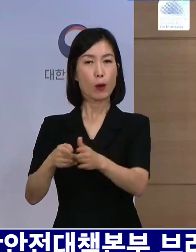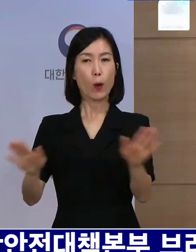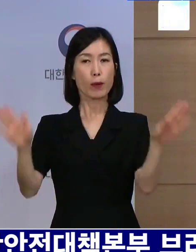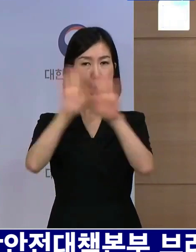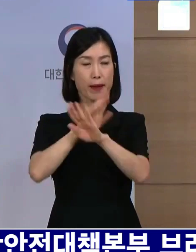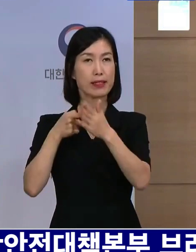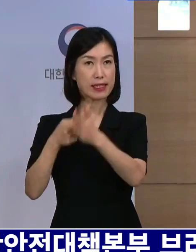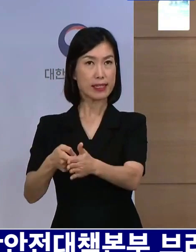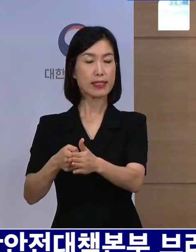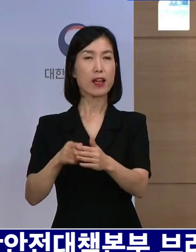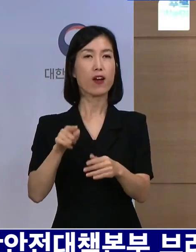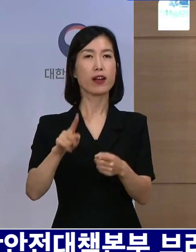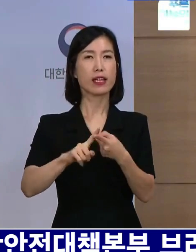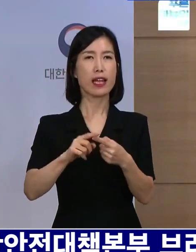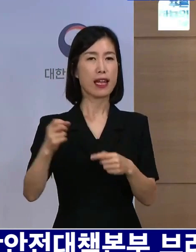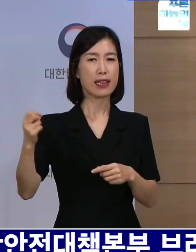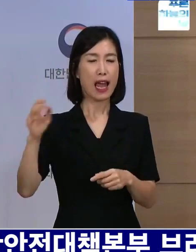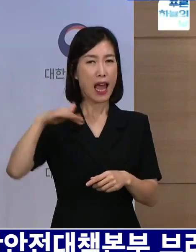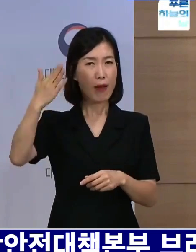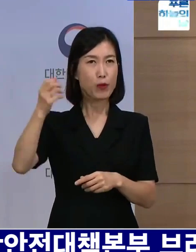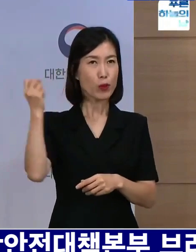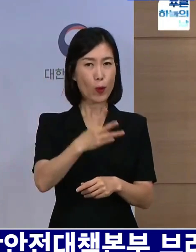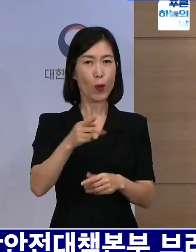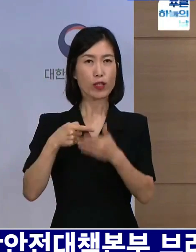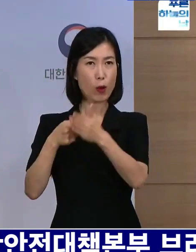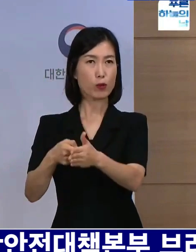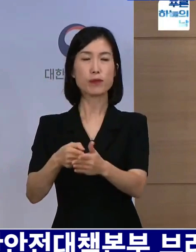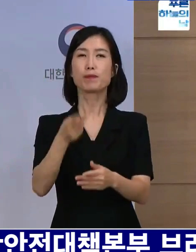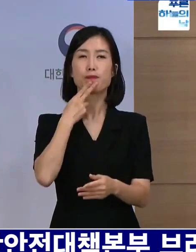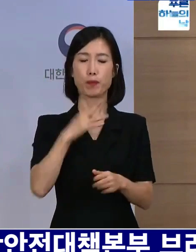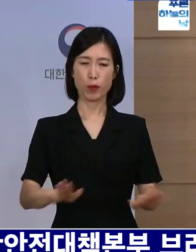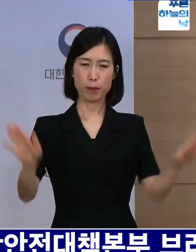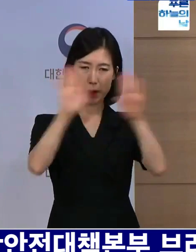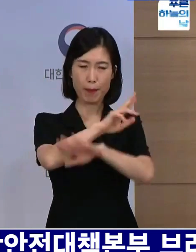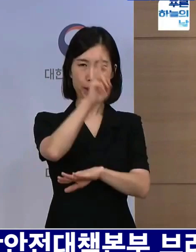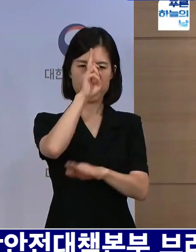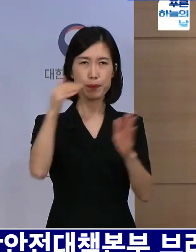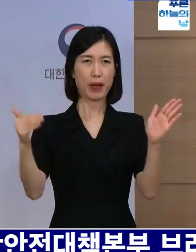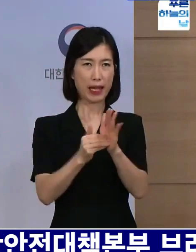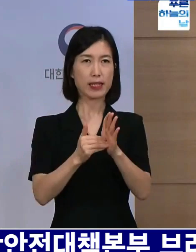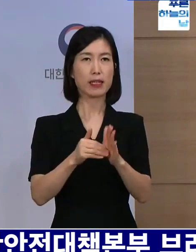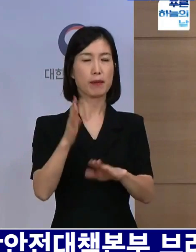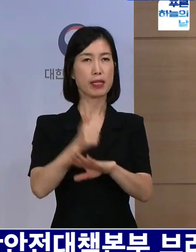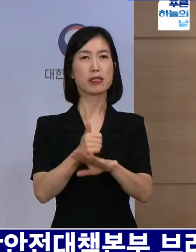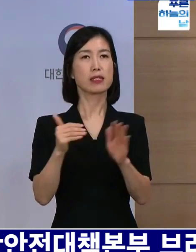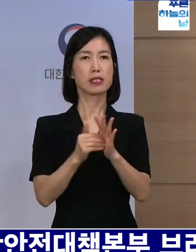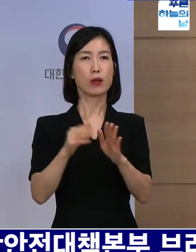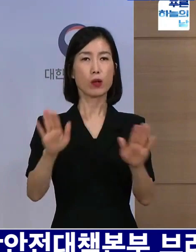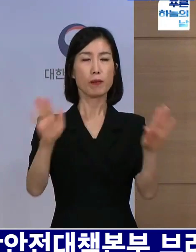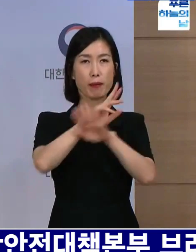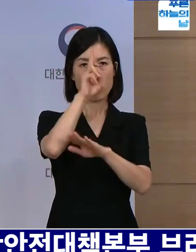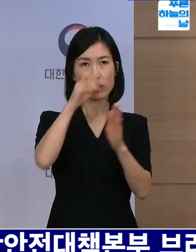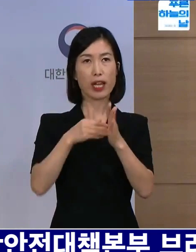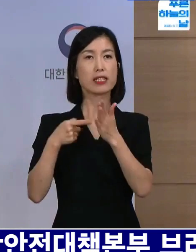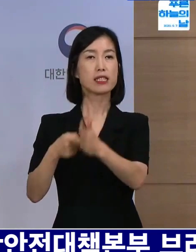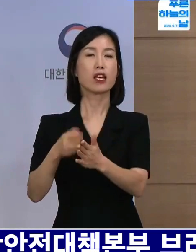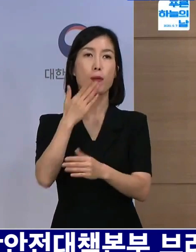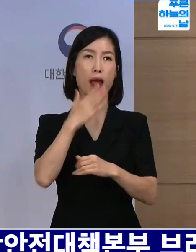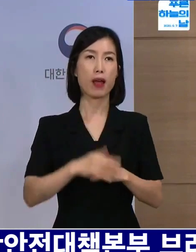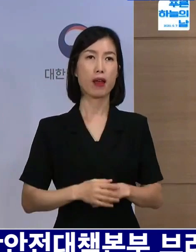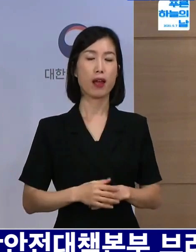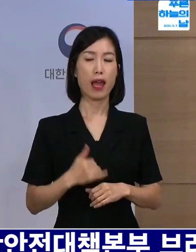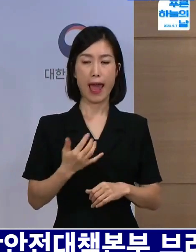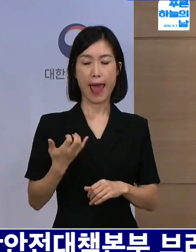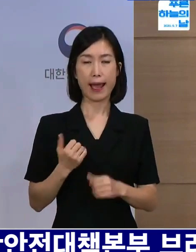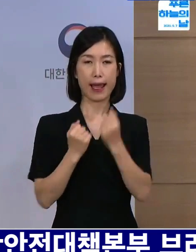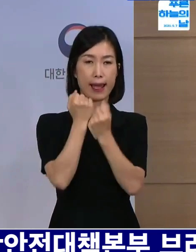이 시험에 대해서 다시 재접수할 수 있는 기간은 오늘 밤 12시까지 신청이 가능합니다. 또한 이미